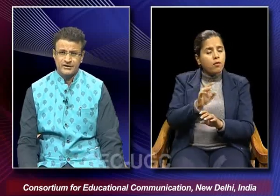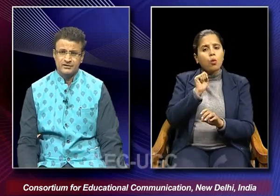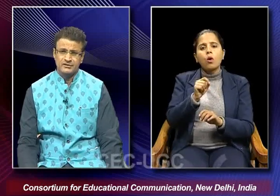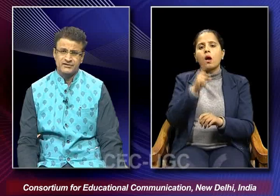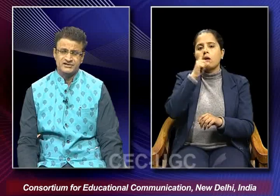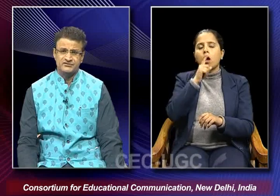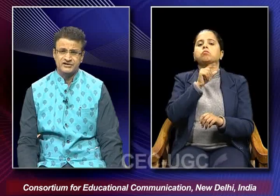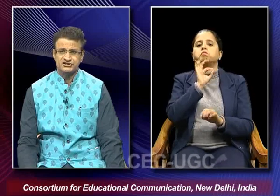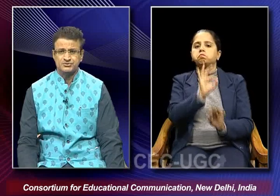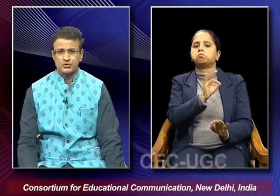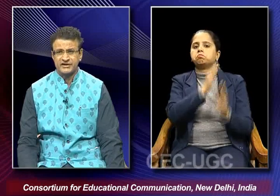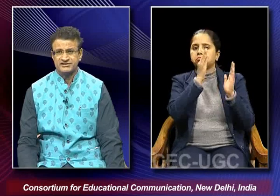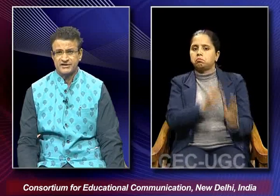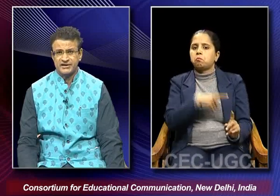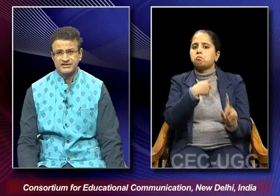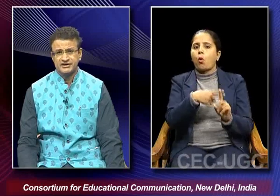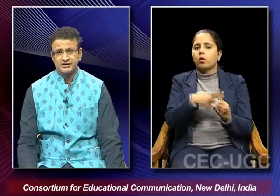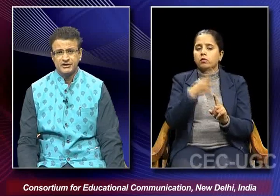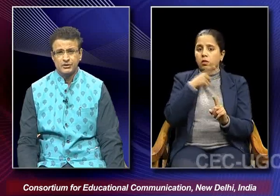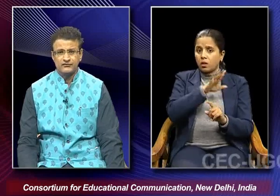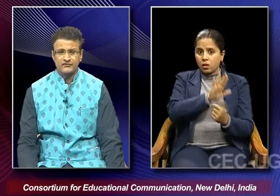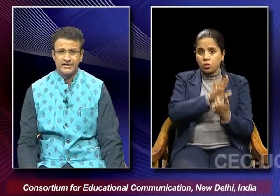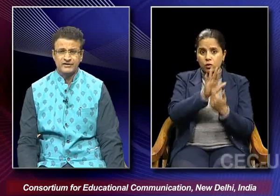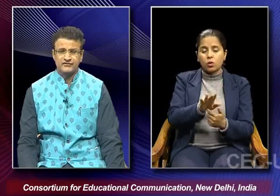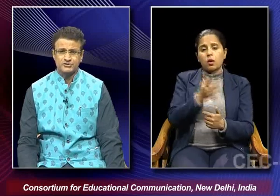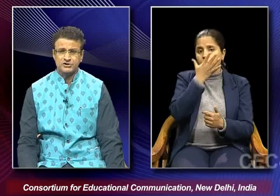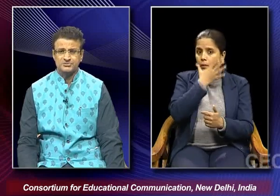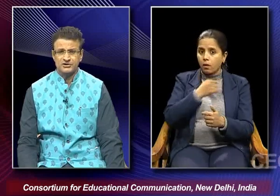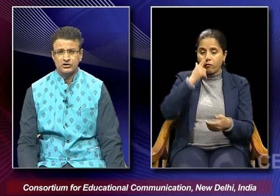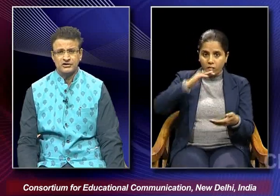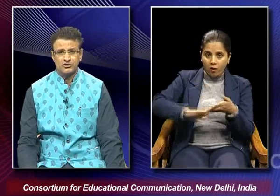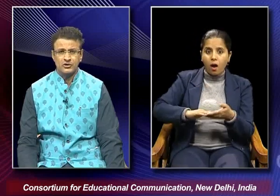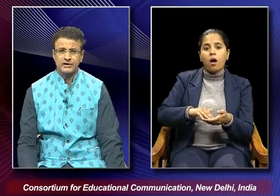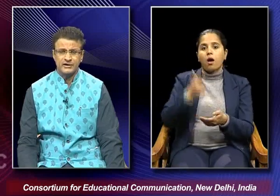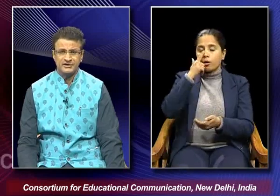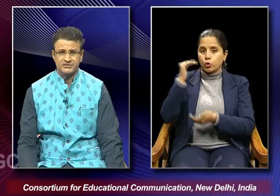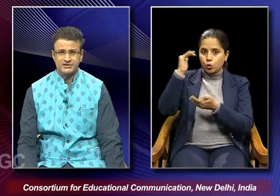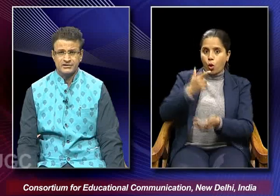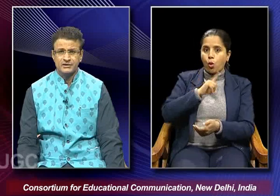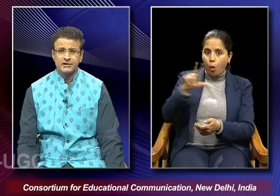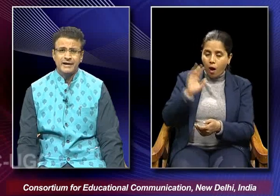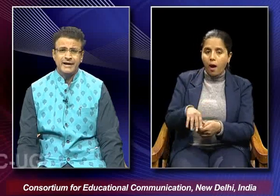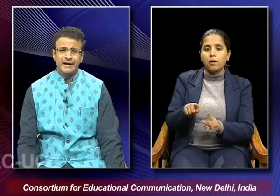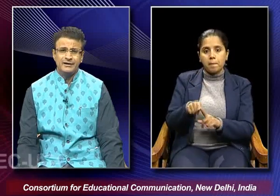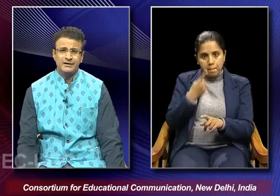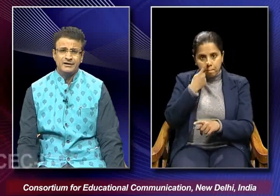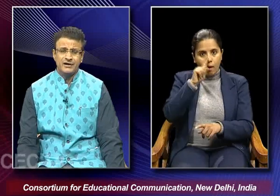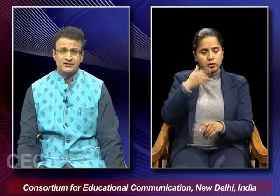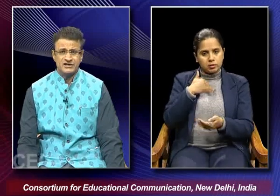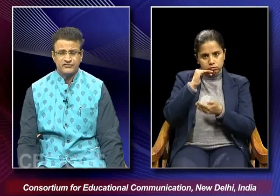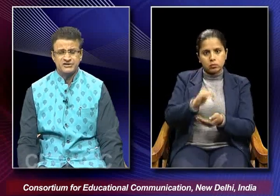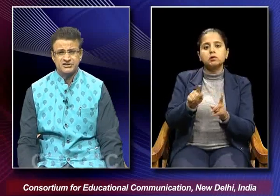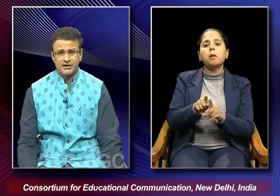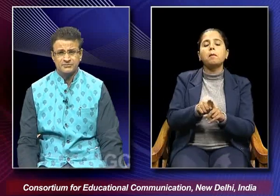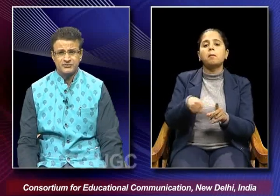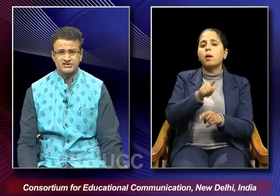woman whether where she is portrayed as a dutiful wife responsible daughter-in-law and committed mother and her